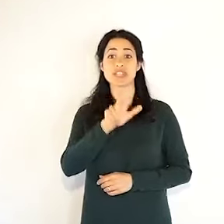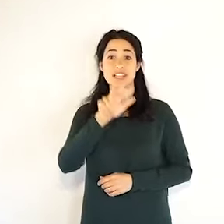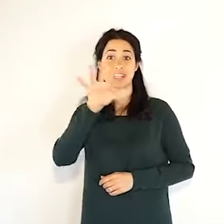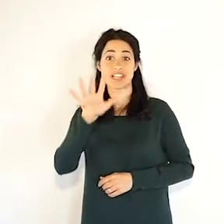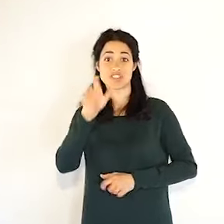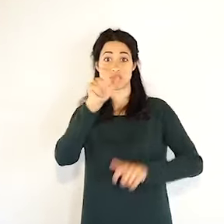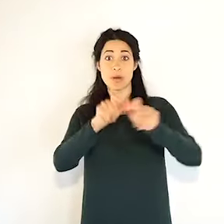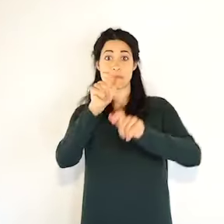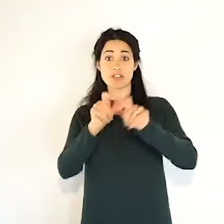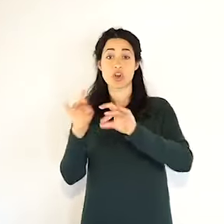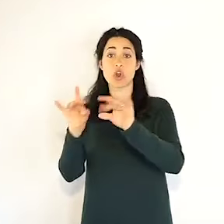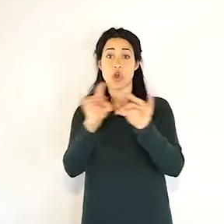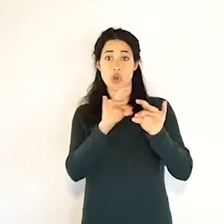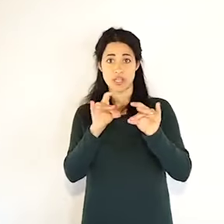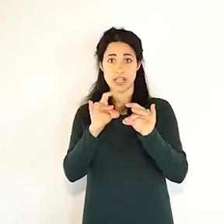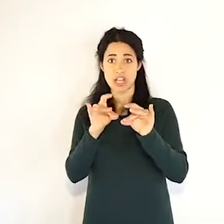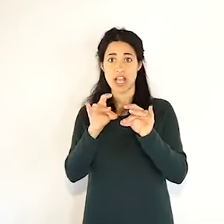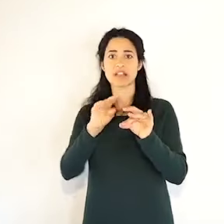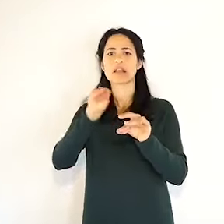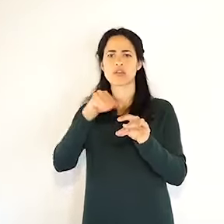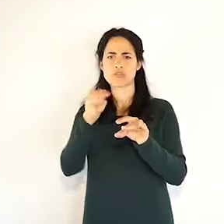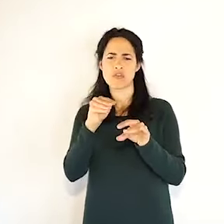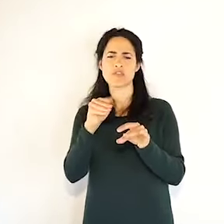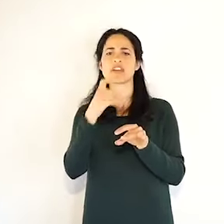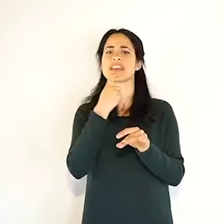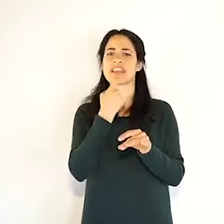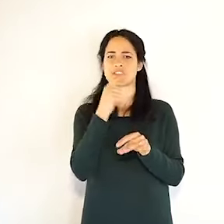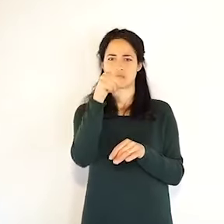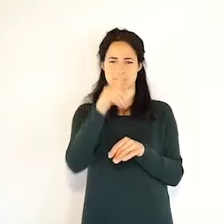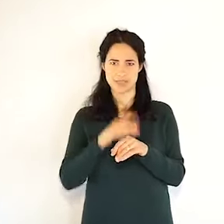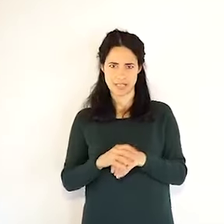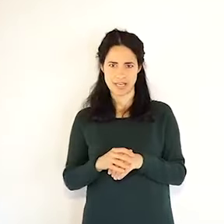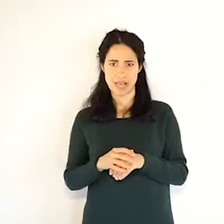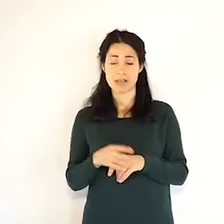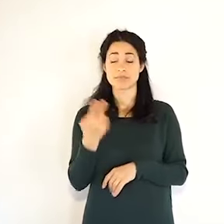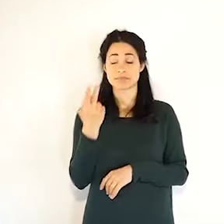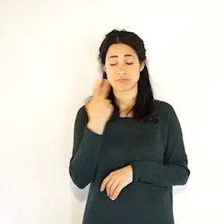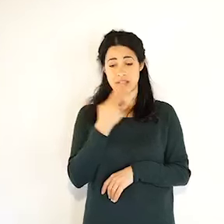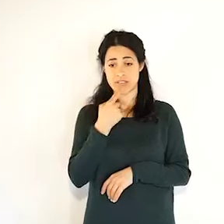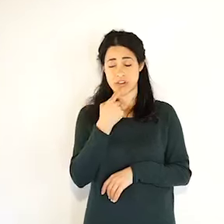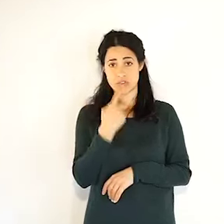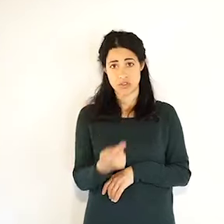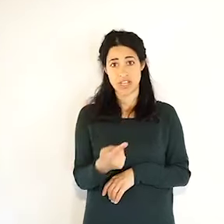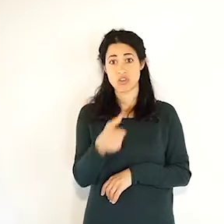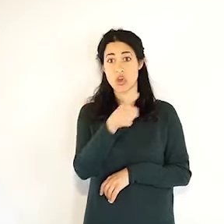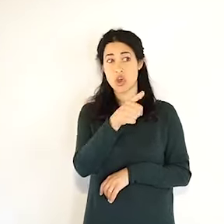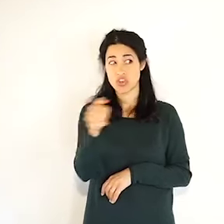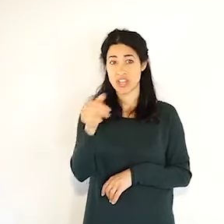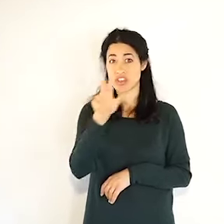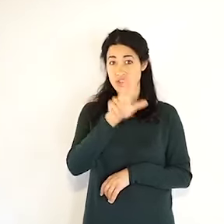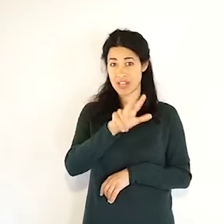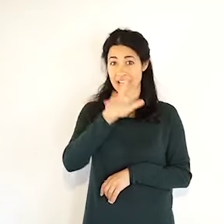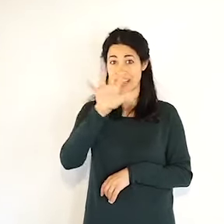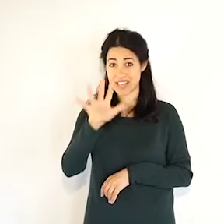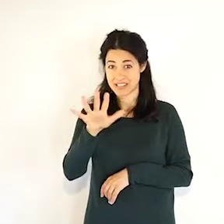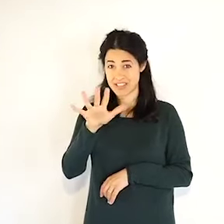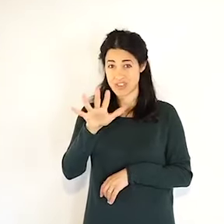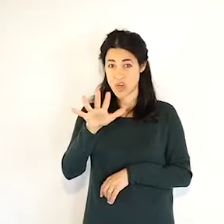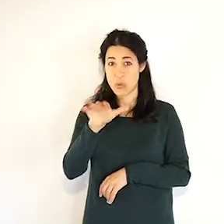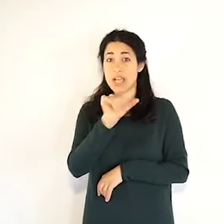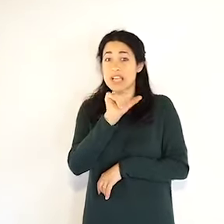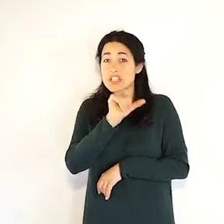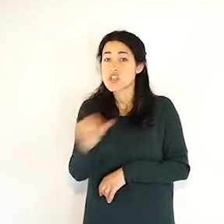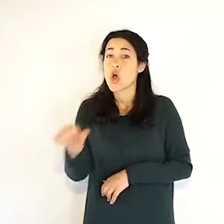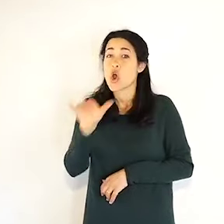quindi sono francamente in numero molto molto limitato, a Modena sono 81 in più, 3.011